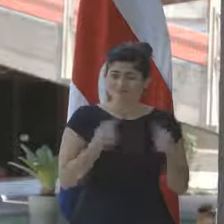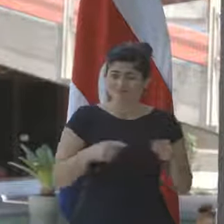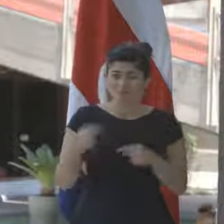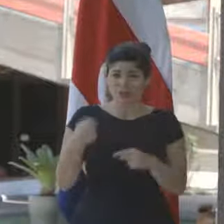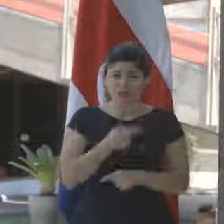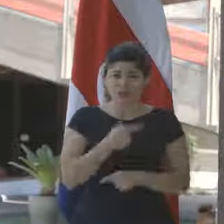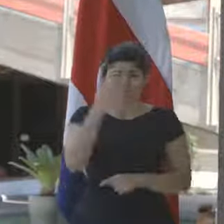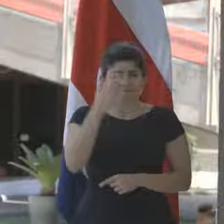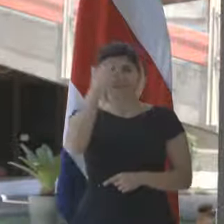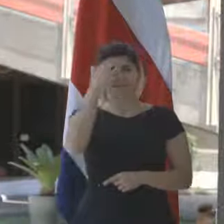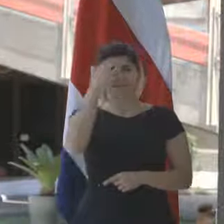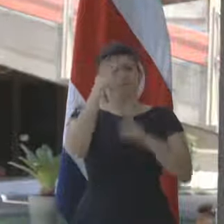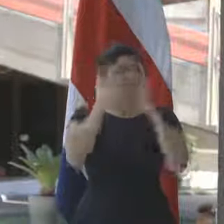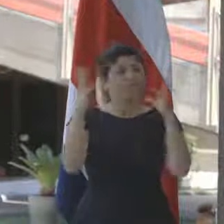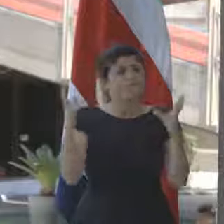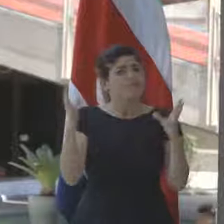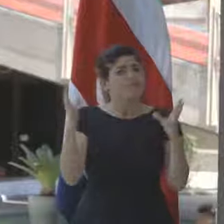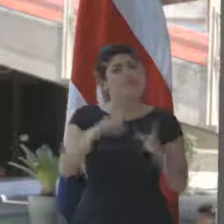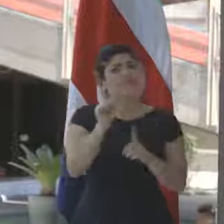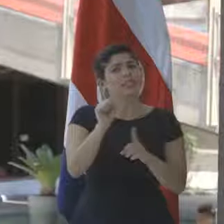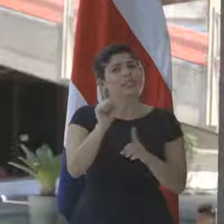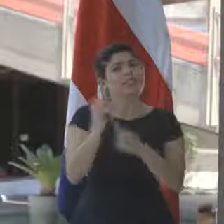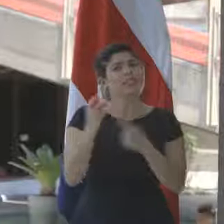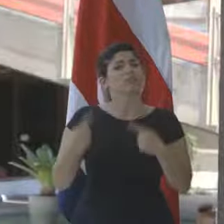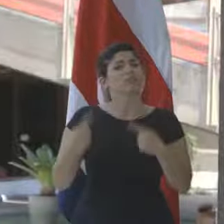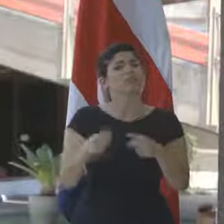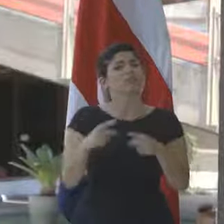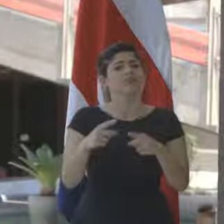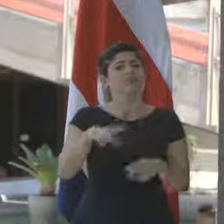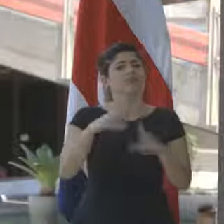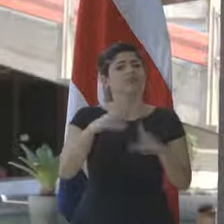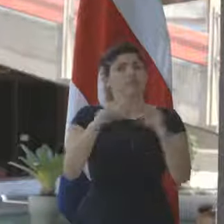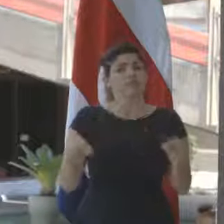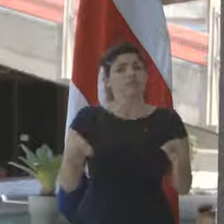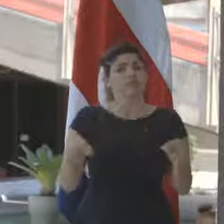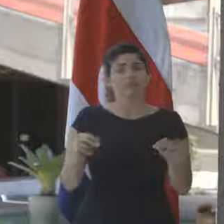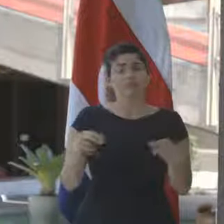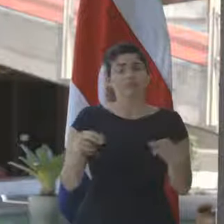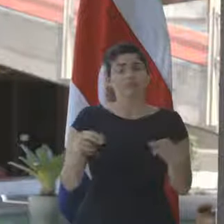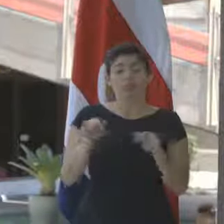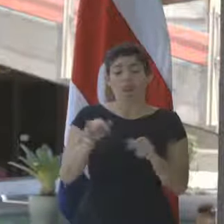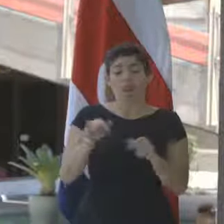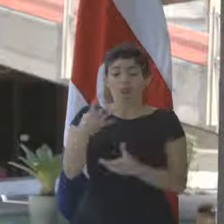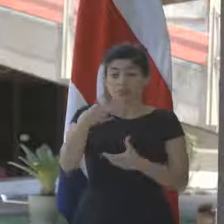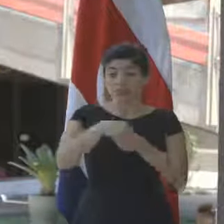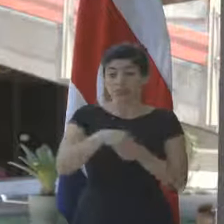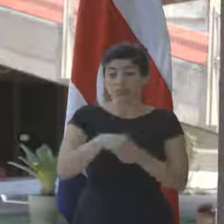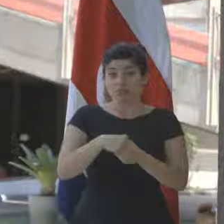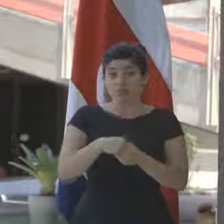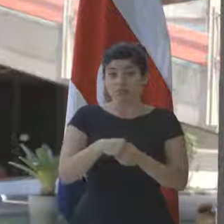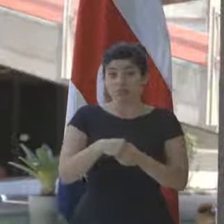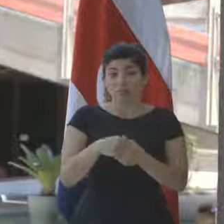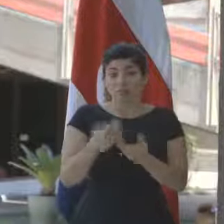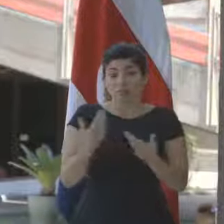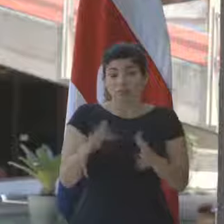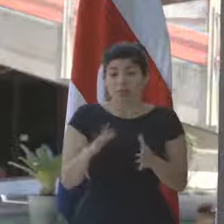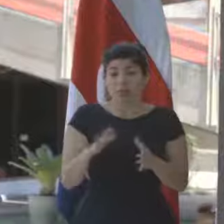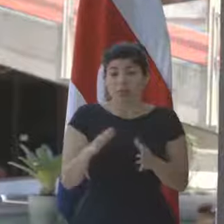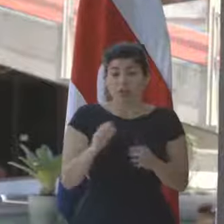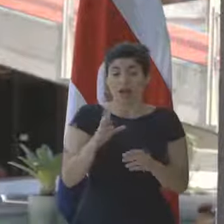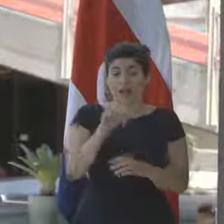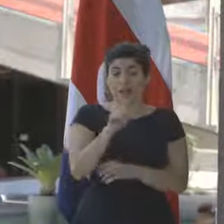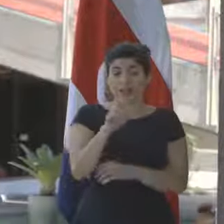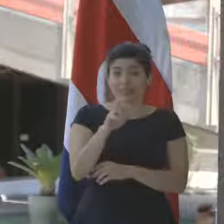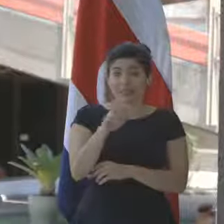preocupa en sobremanera lo que está ocurriendo en Nicaragua y se es parte también de lo que la